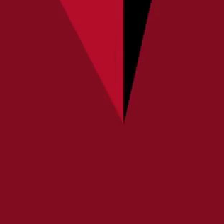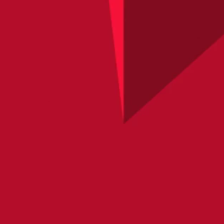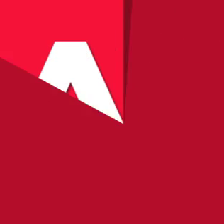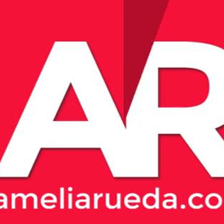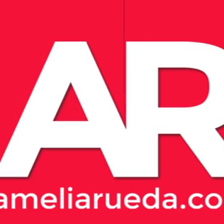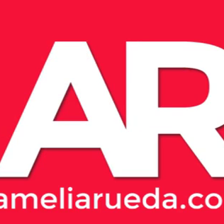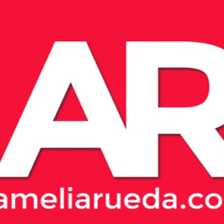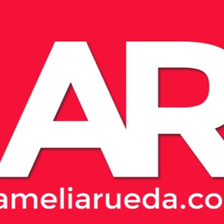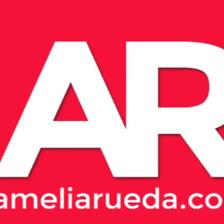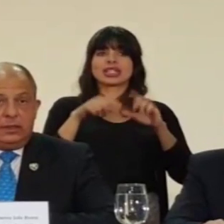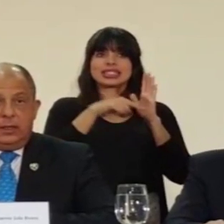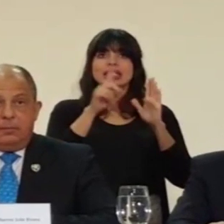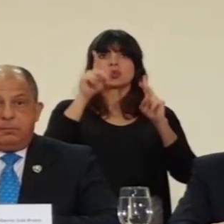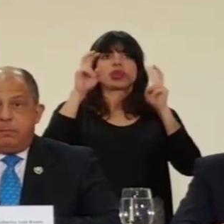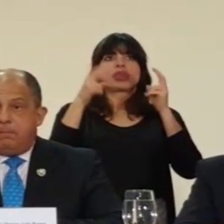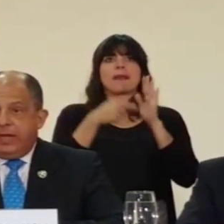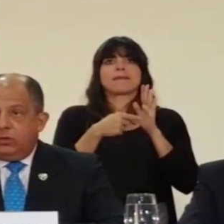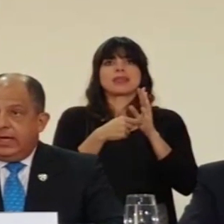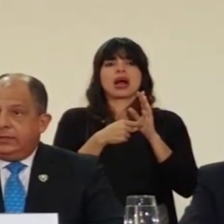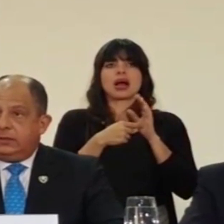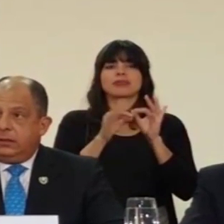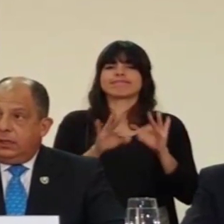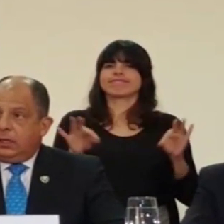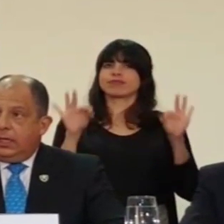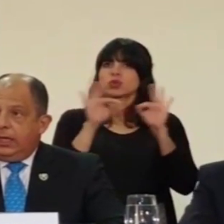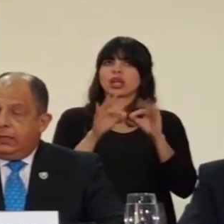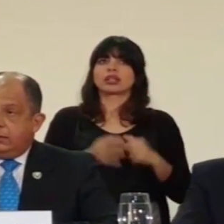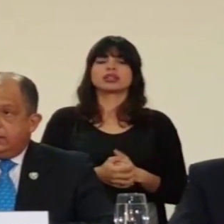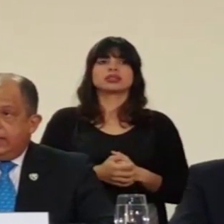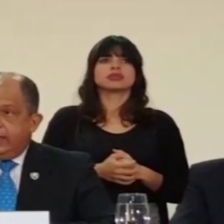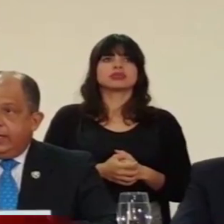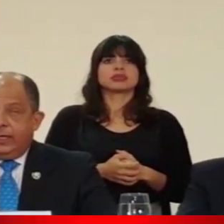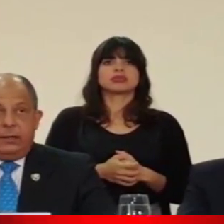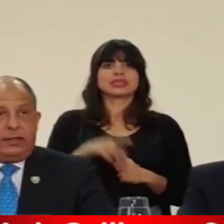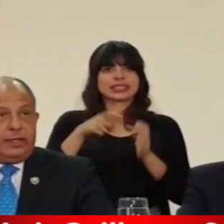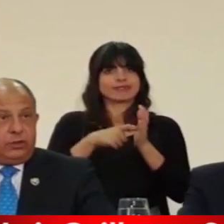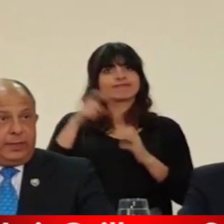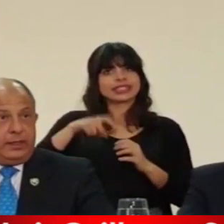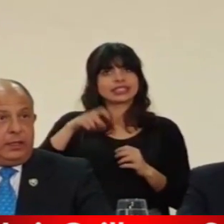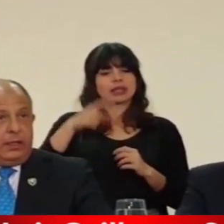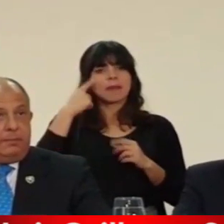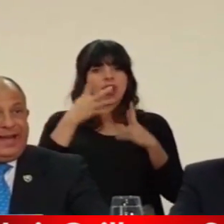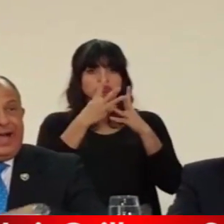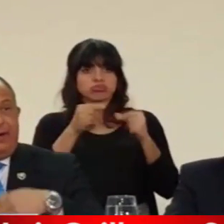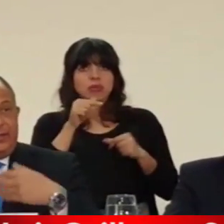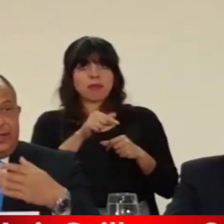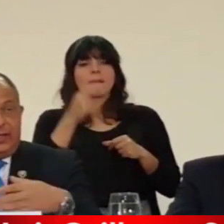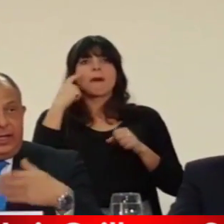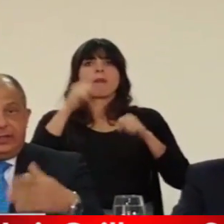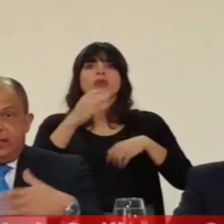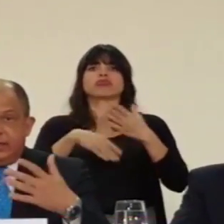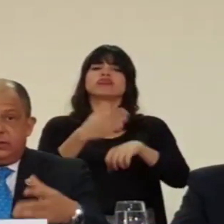Como ustedes saben, es uno de los temas medulares que se requiere resolver para